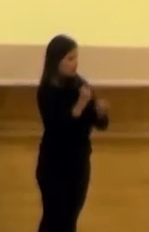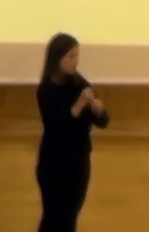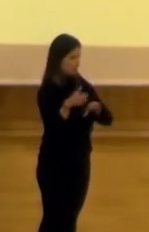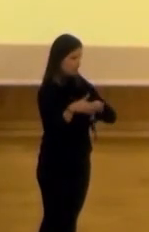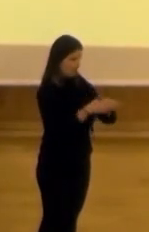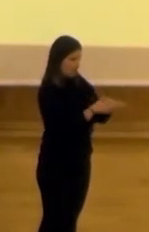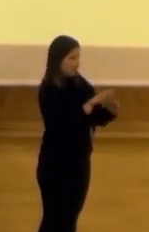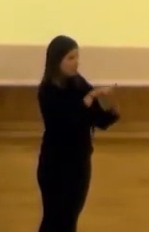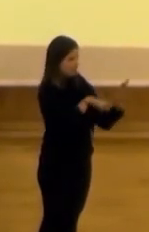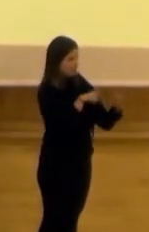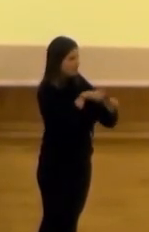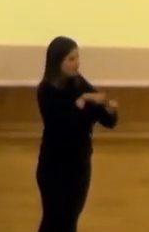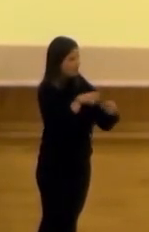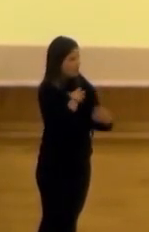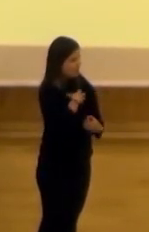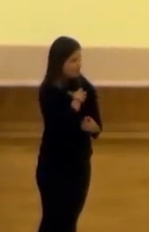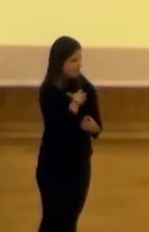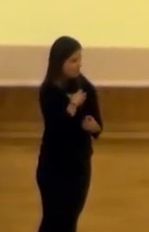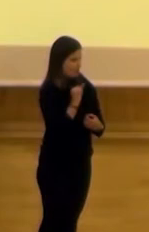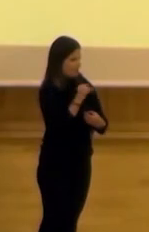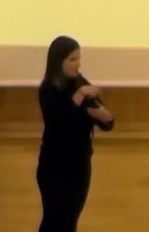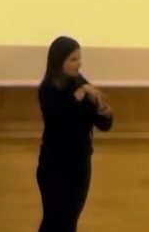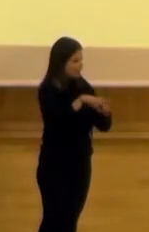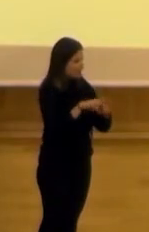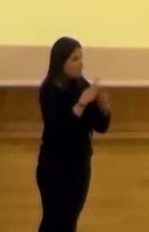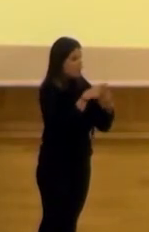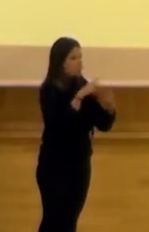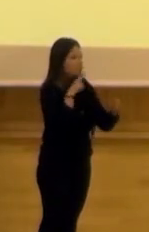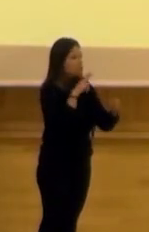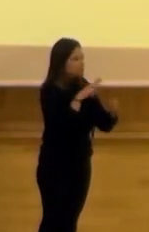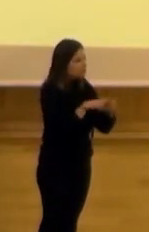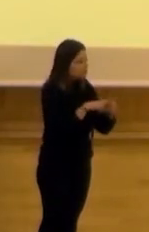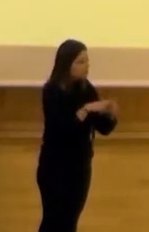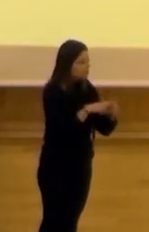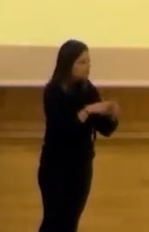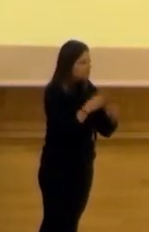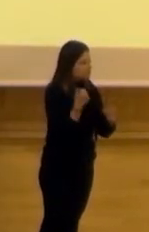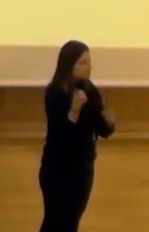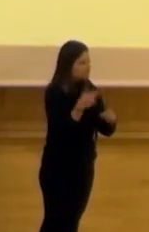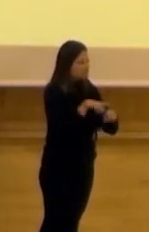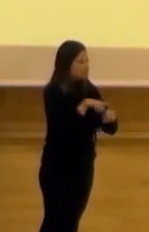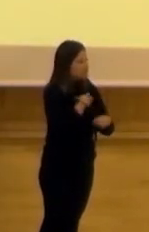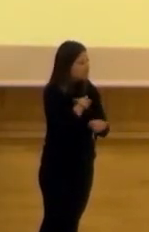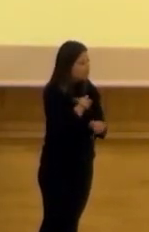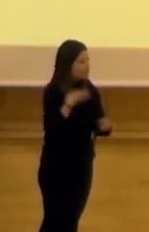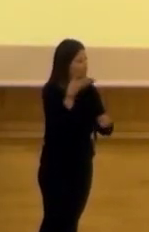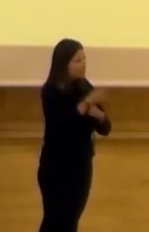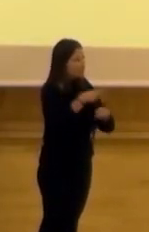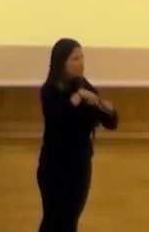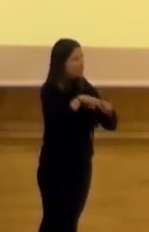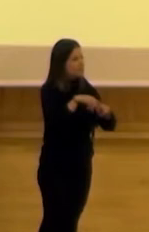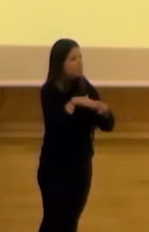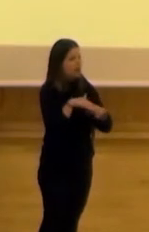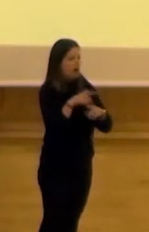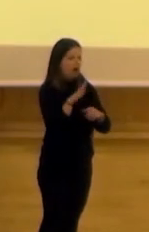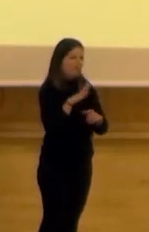había tres tipos de funcionarios que aparecían en estos talleres. Uno que lo llamamos flor de un día porque era el típico funcionario que iba al taller para hacerle el favor